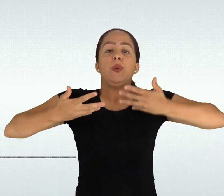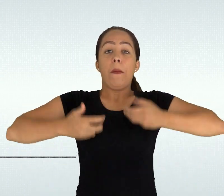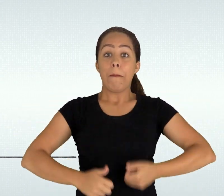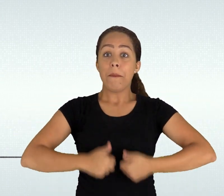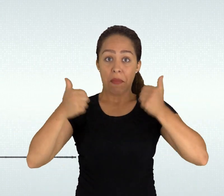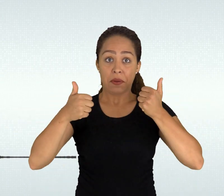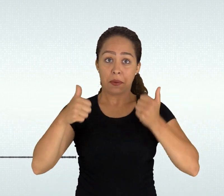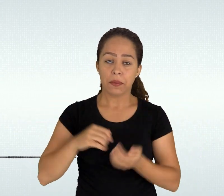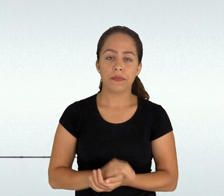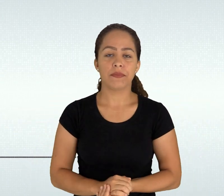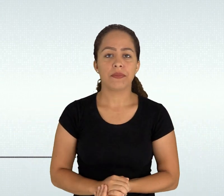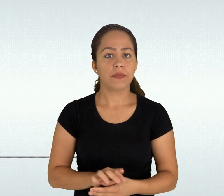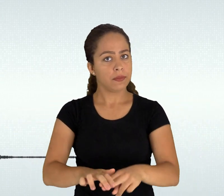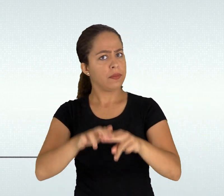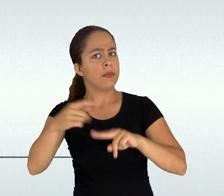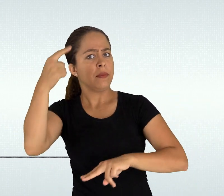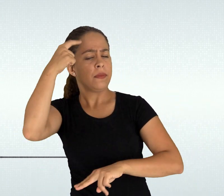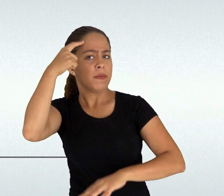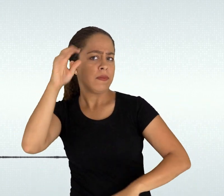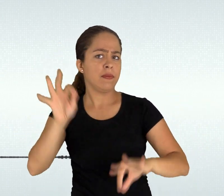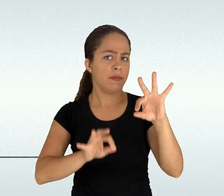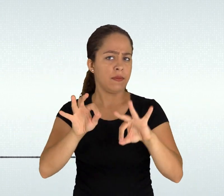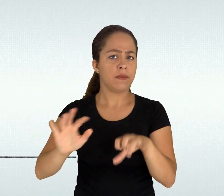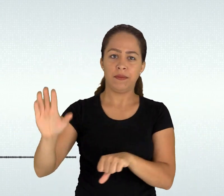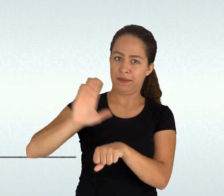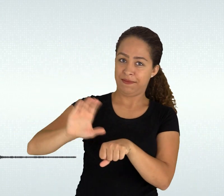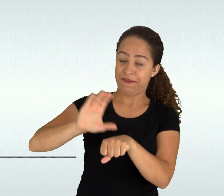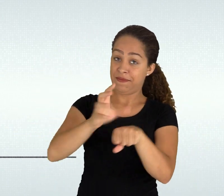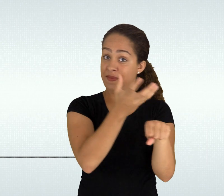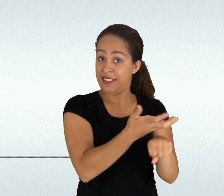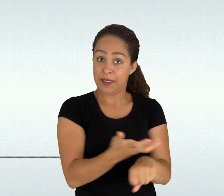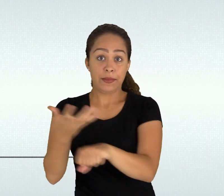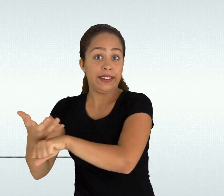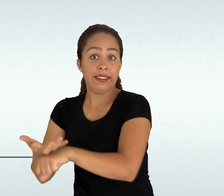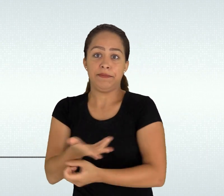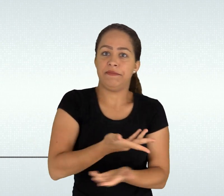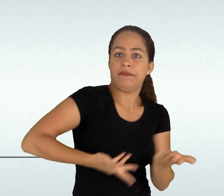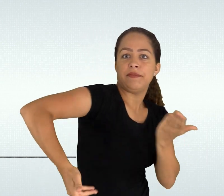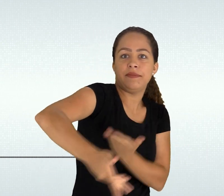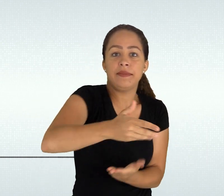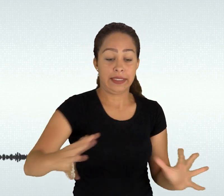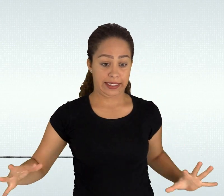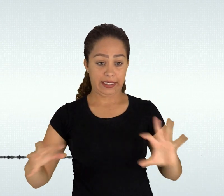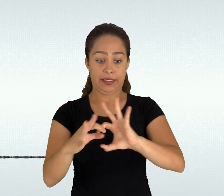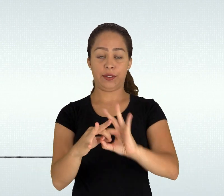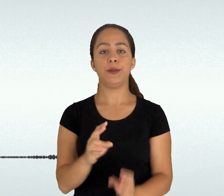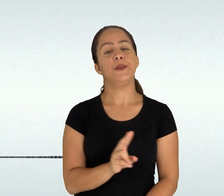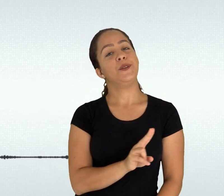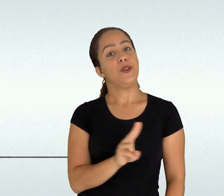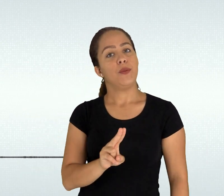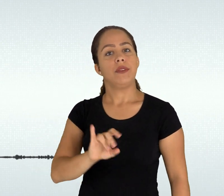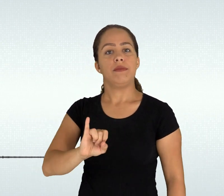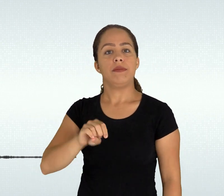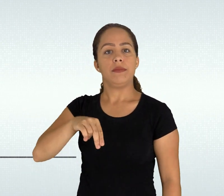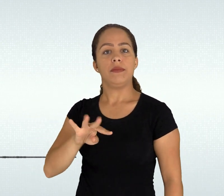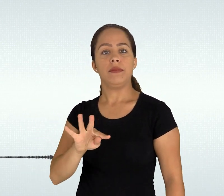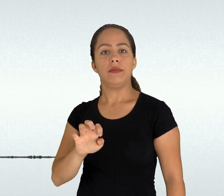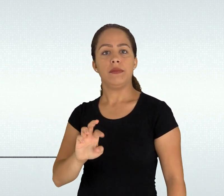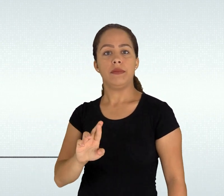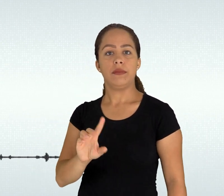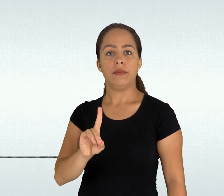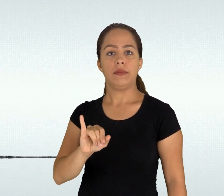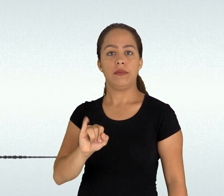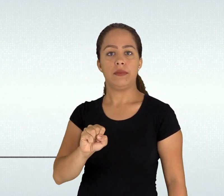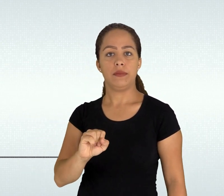inovação e a extensão em prol do aprendizado efetivo diante de uma sociedade em que a